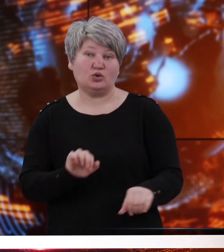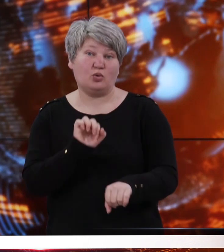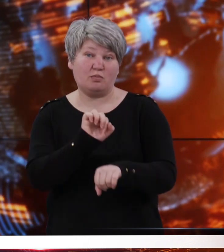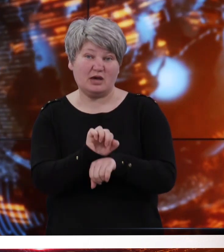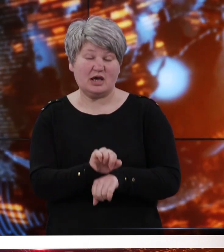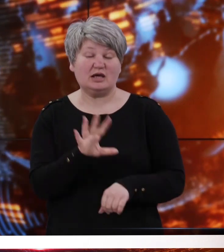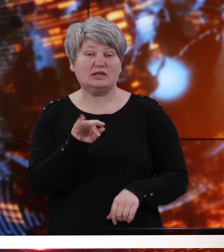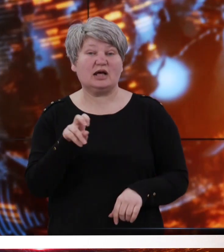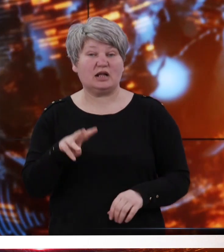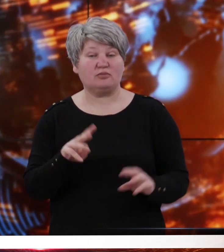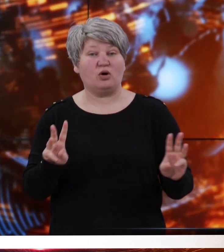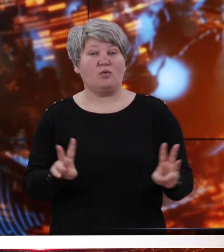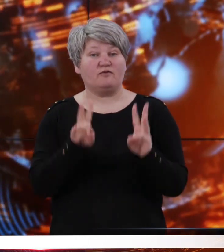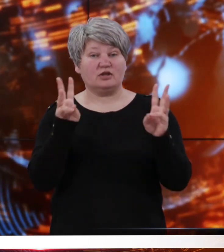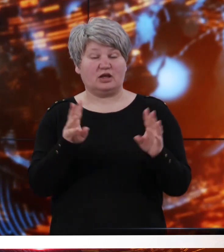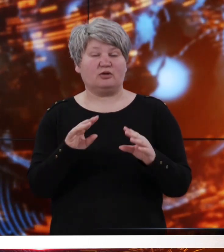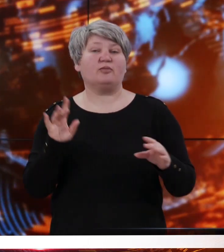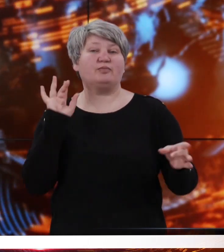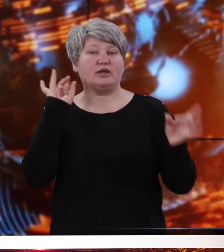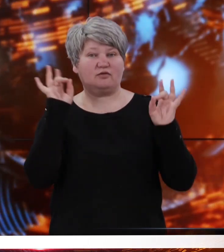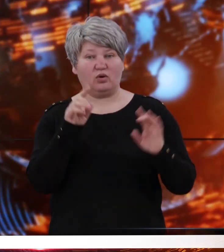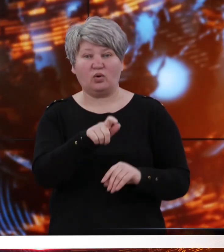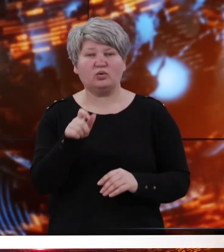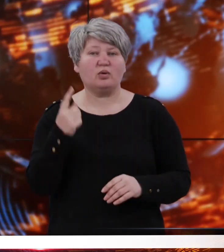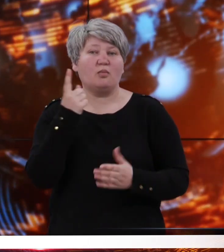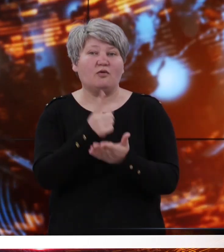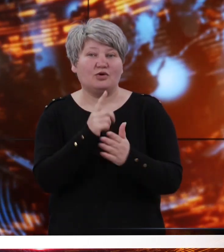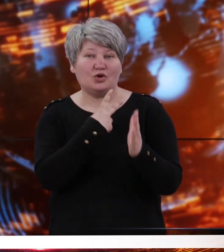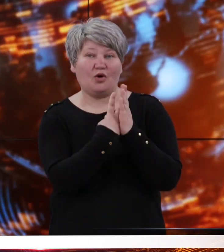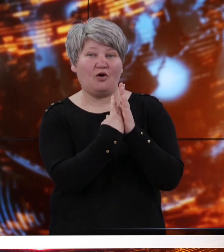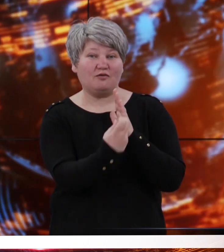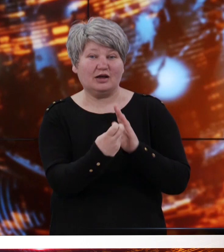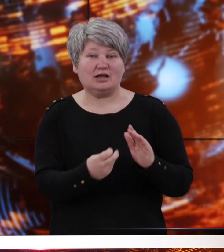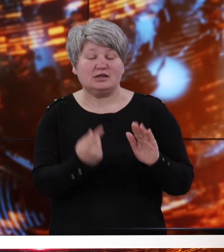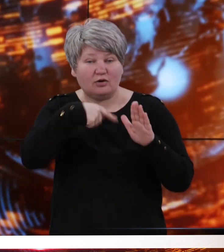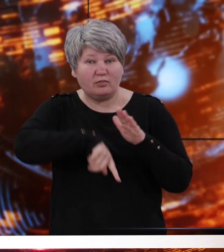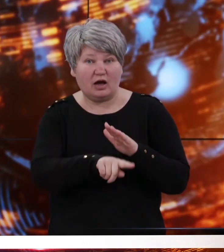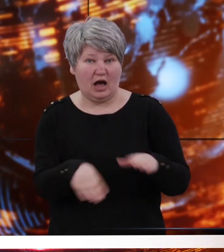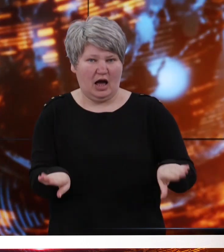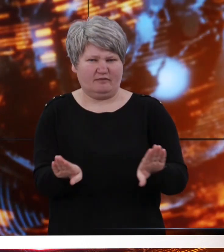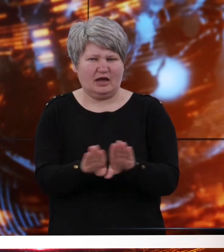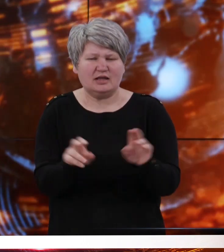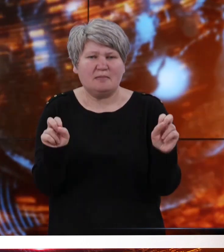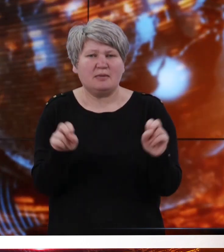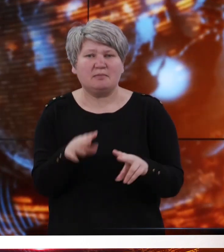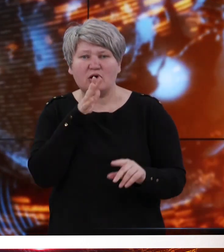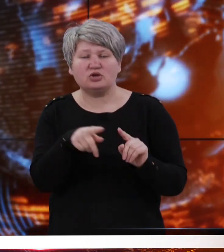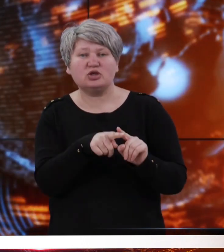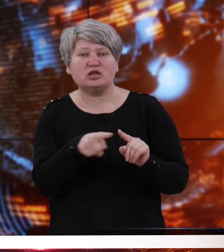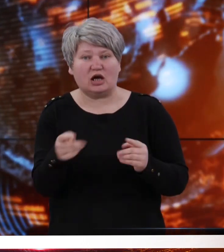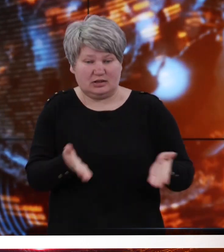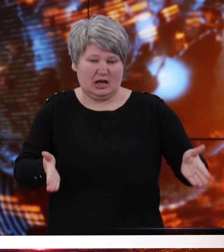сигнал про повітряну тривогу, почувши який, люди повинні ховатися в захисних спорудах. А вони в такий небезпечний час